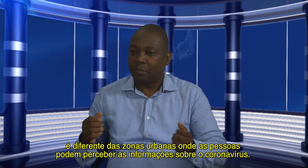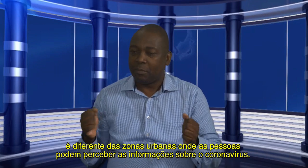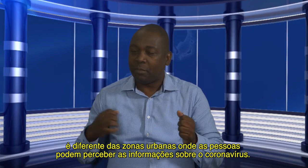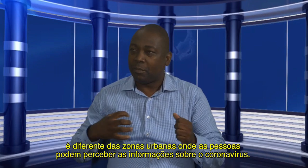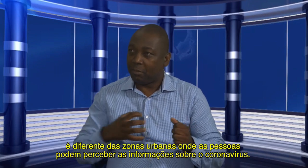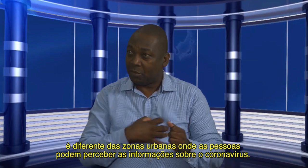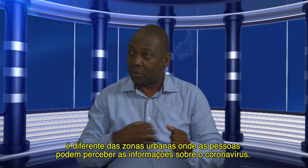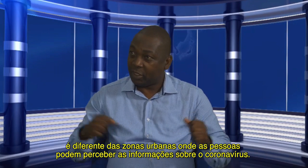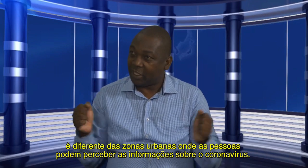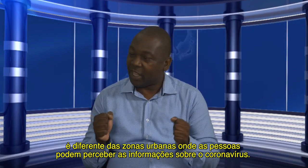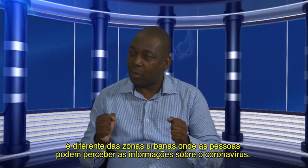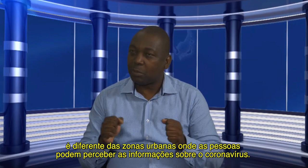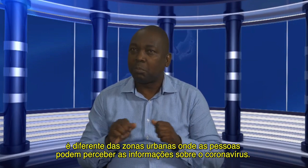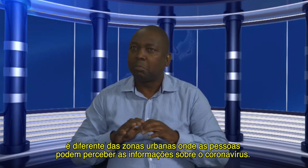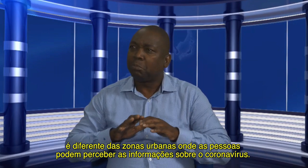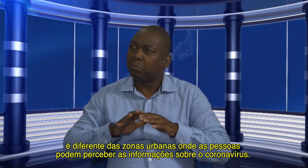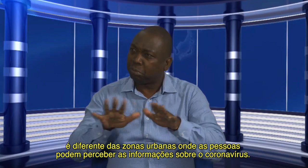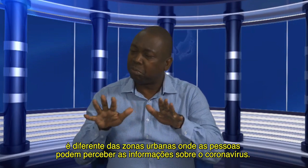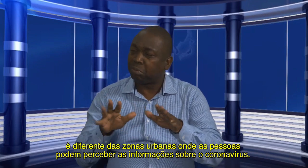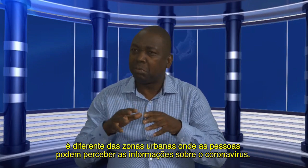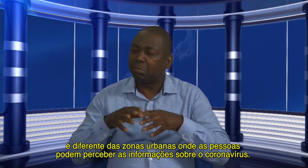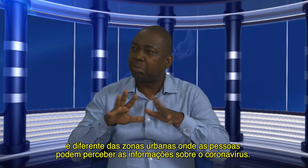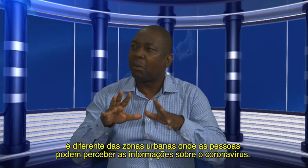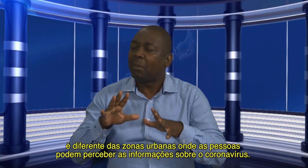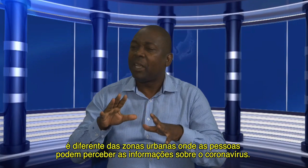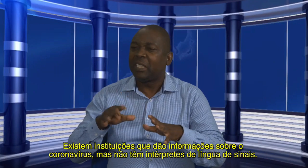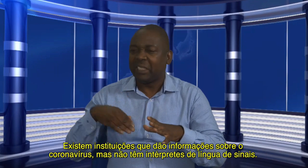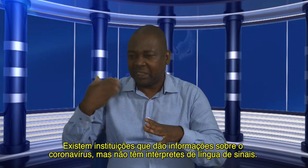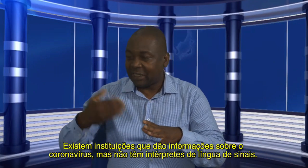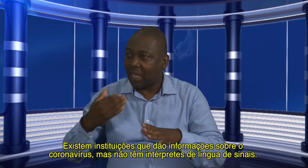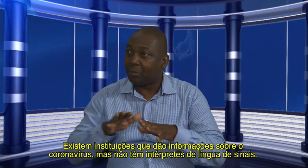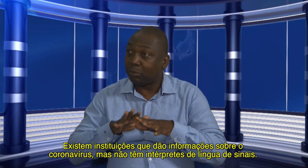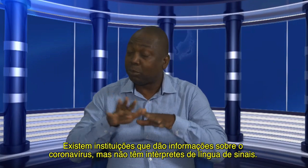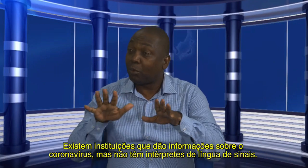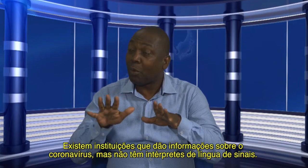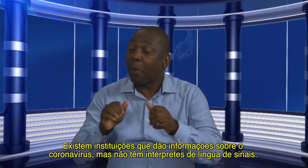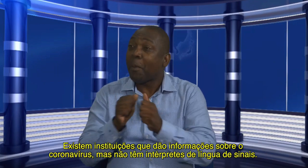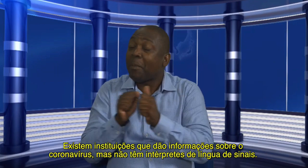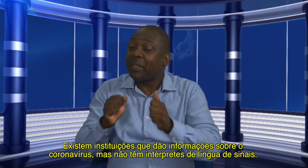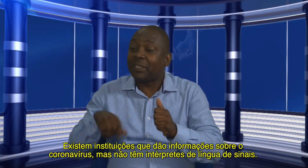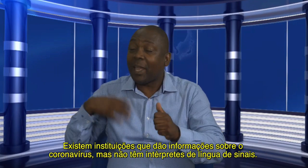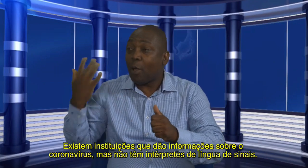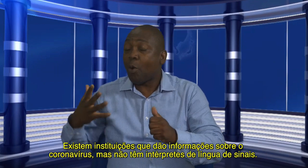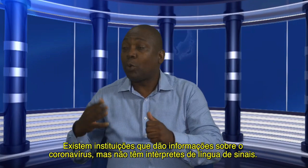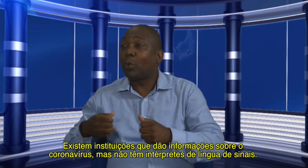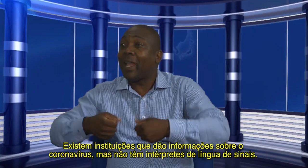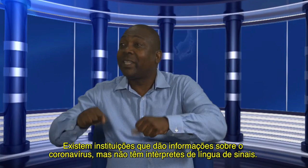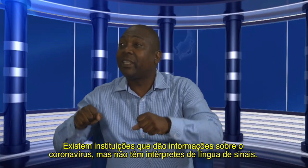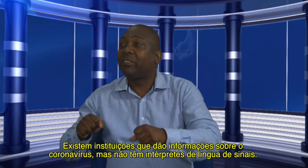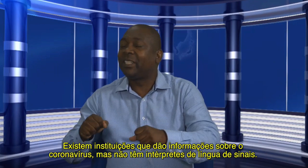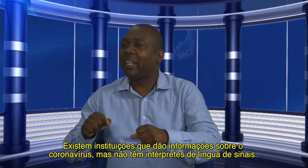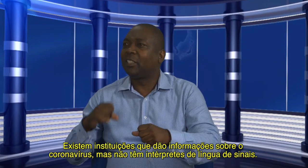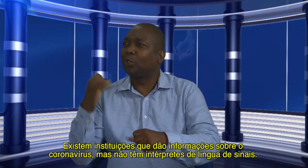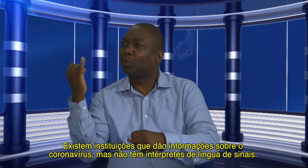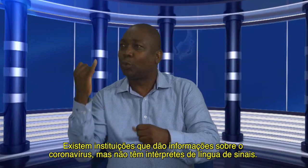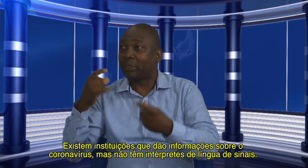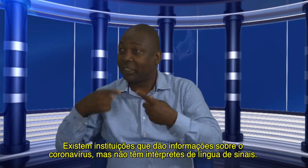perceber a questão do coronavírus. E o Ministério da Saúde sempre tem publicado informações sobre isso. Mas